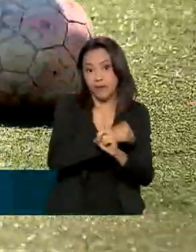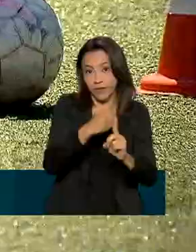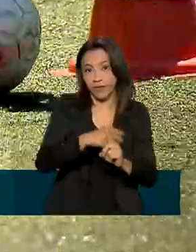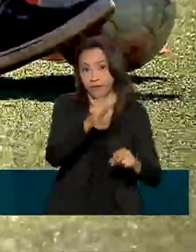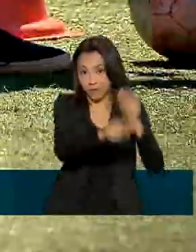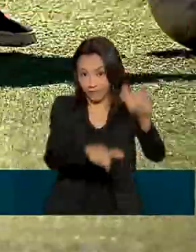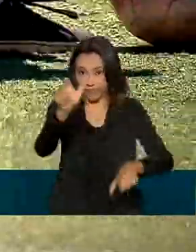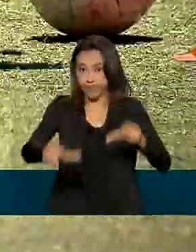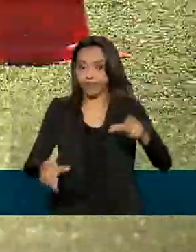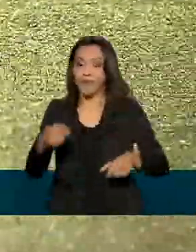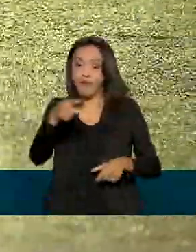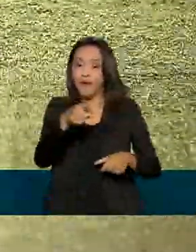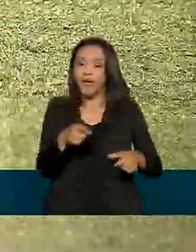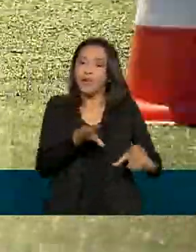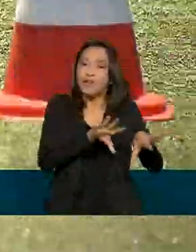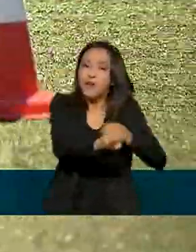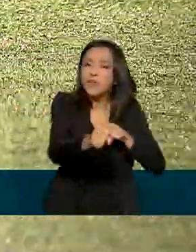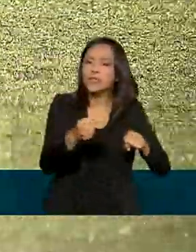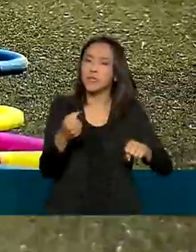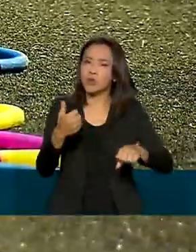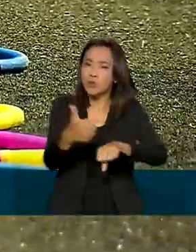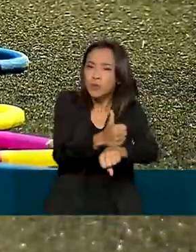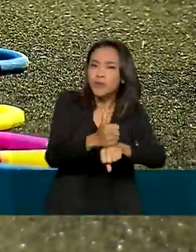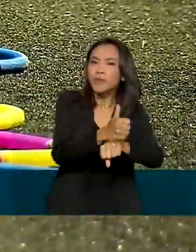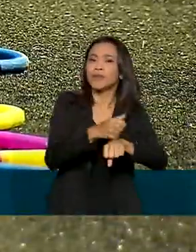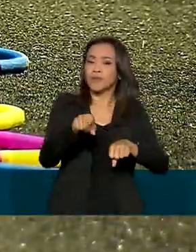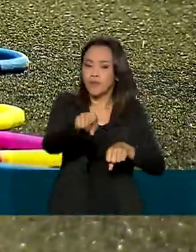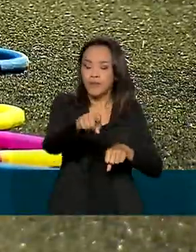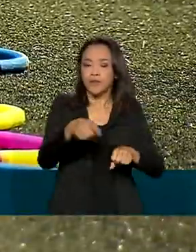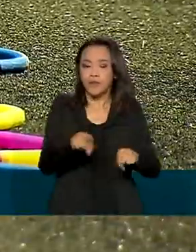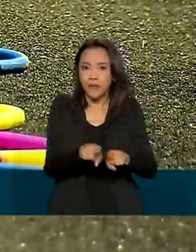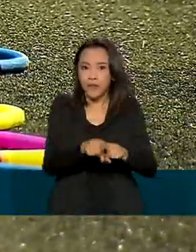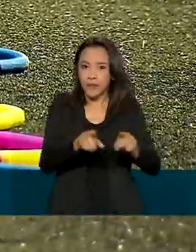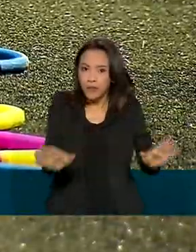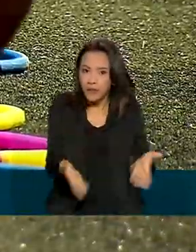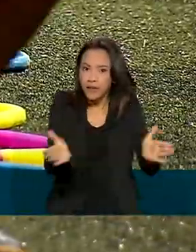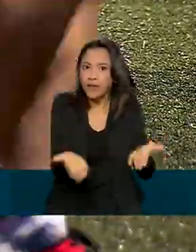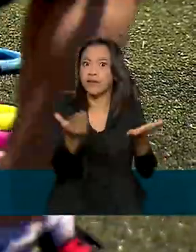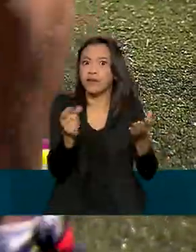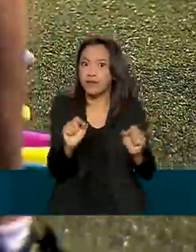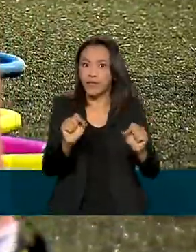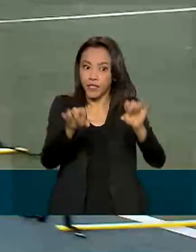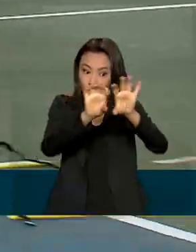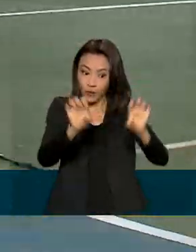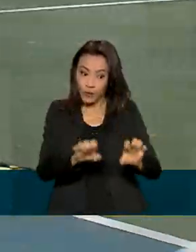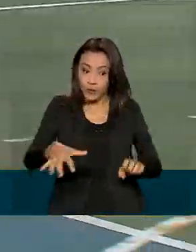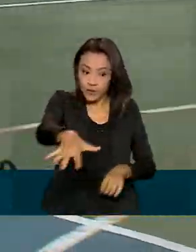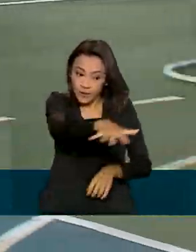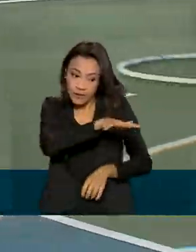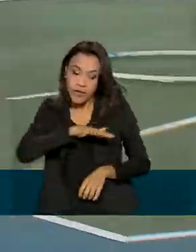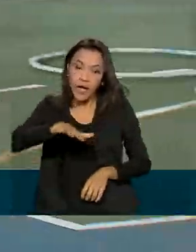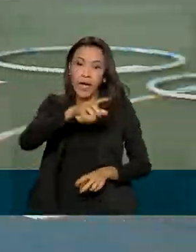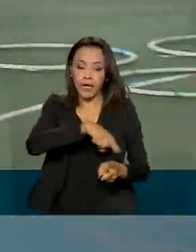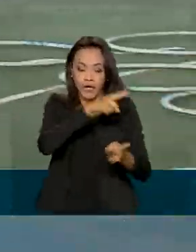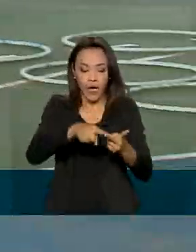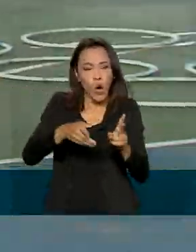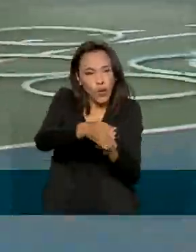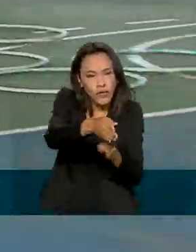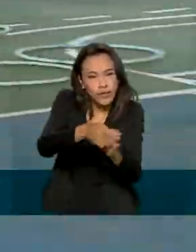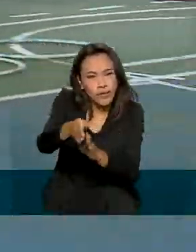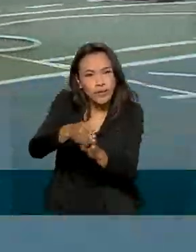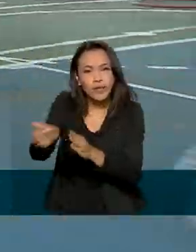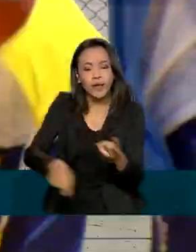atletas, o programa vai atuar na adequação e na criação de infraestrutura esportiva, orientação vocacional,